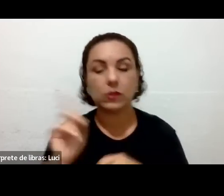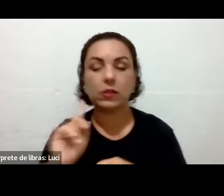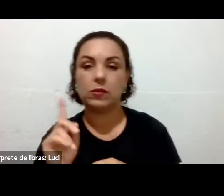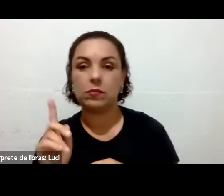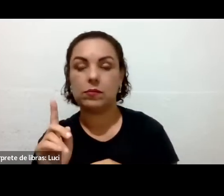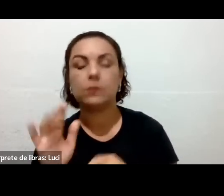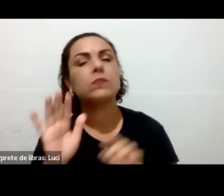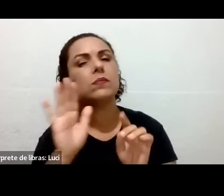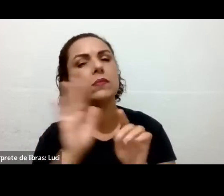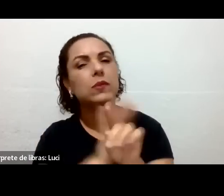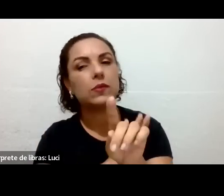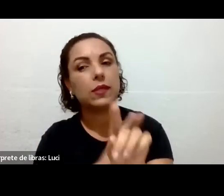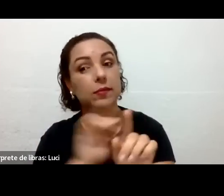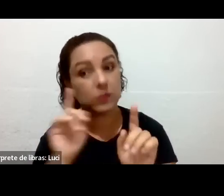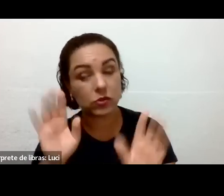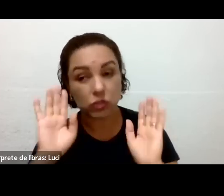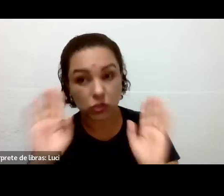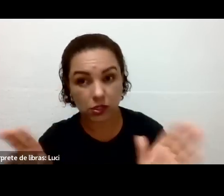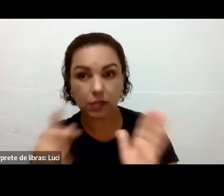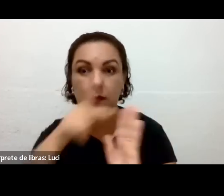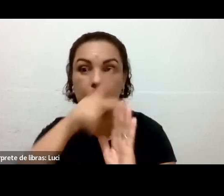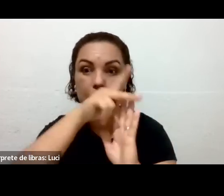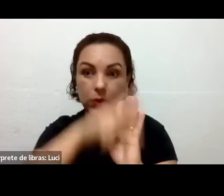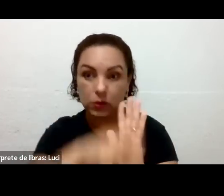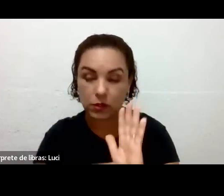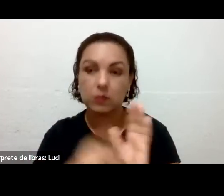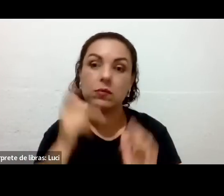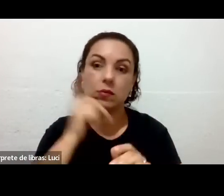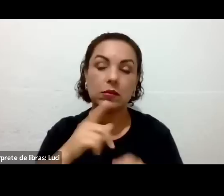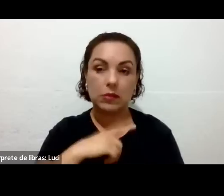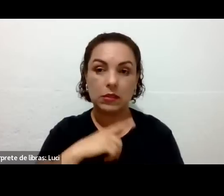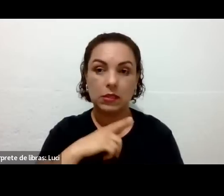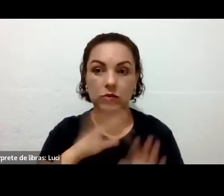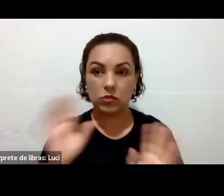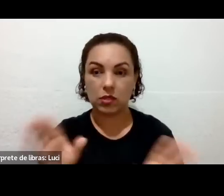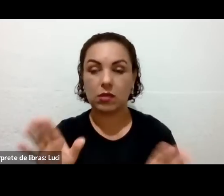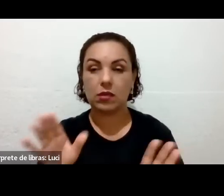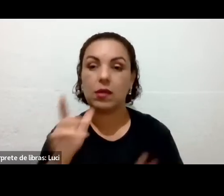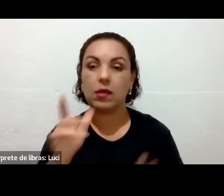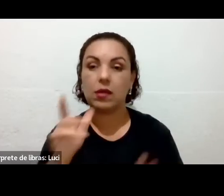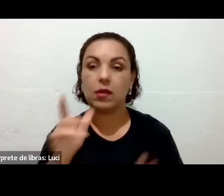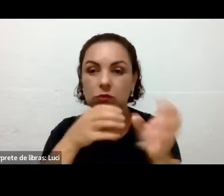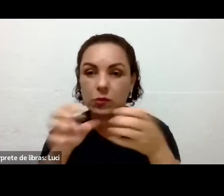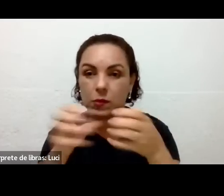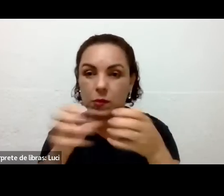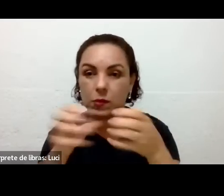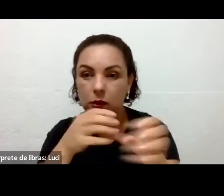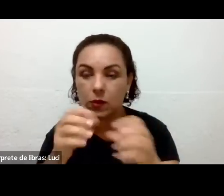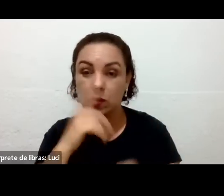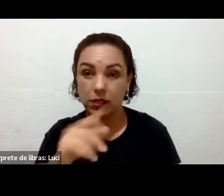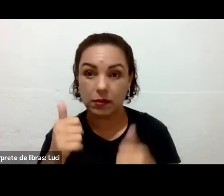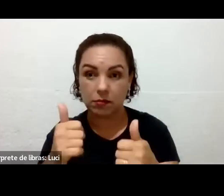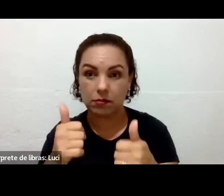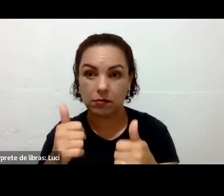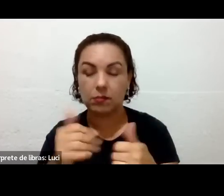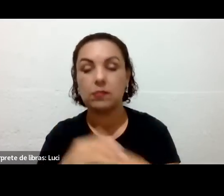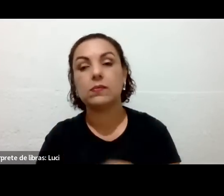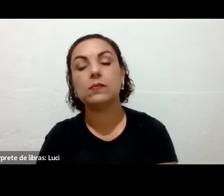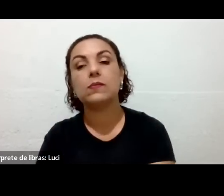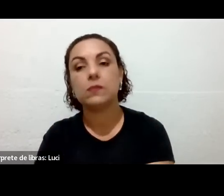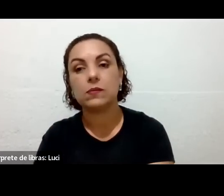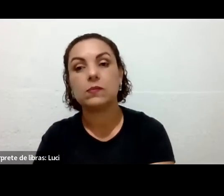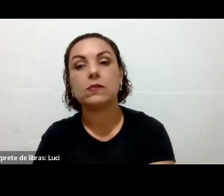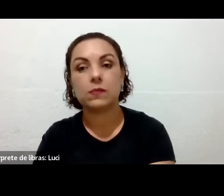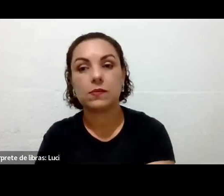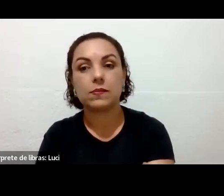Pois é, eu já tá chegando, o meu projeto já chegando agora, essa semana, no dia 22. Porque é importante a gente